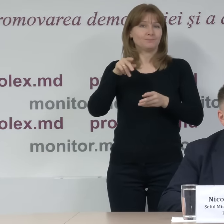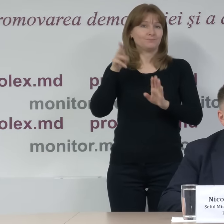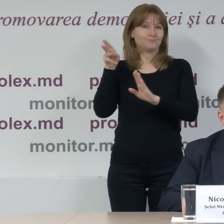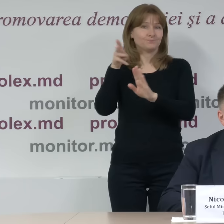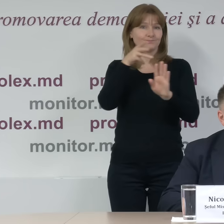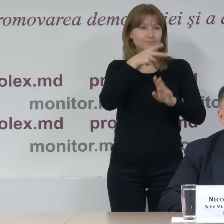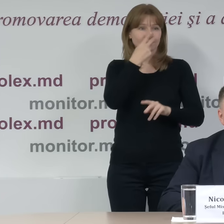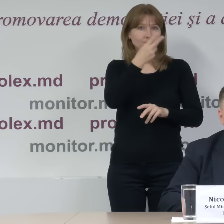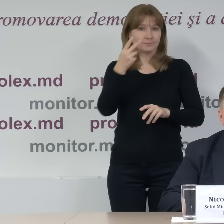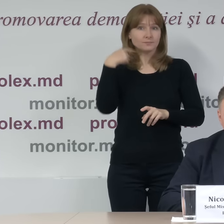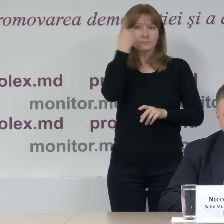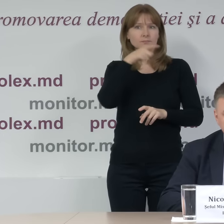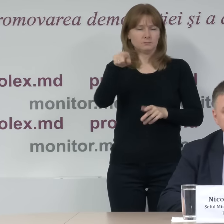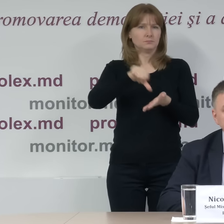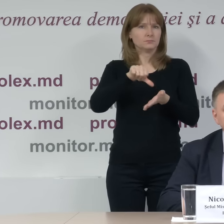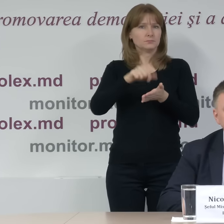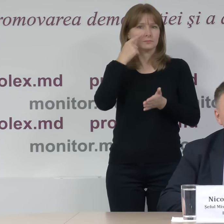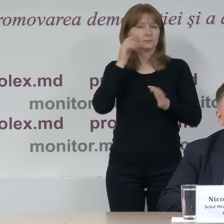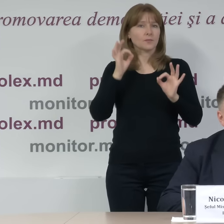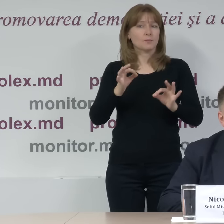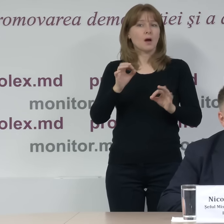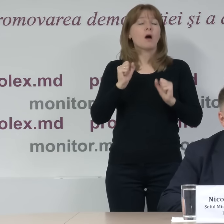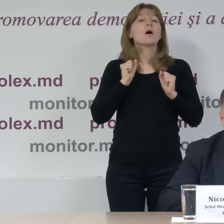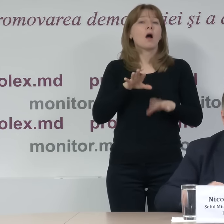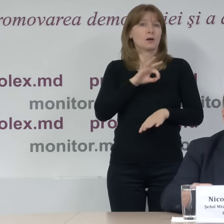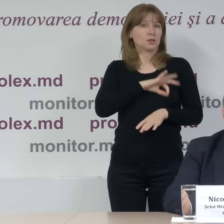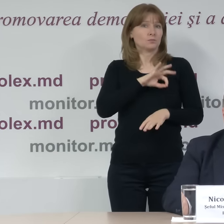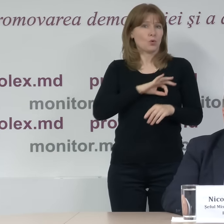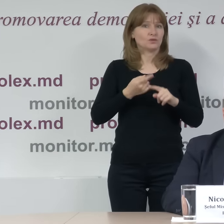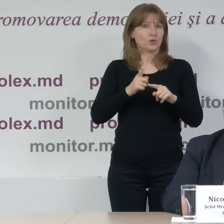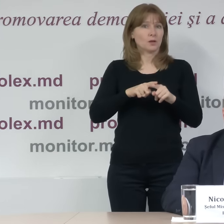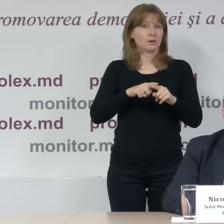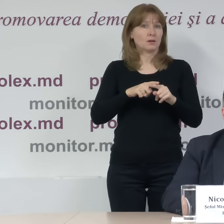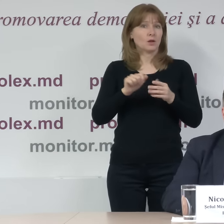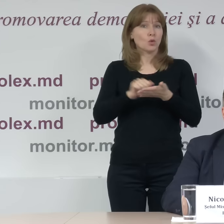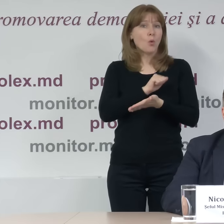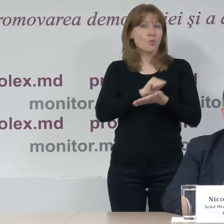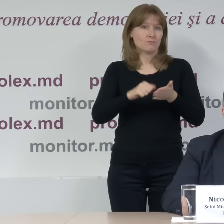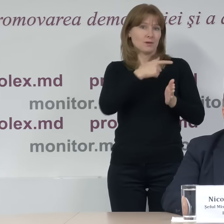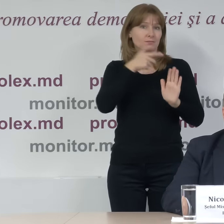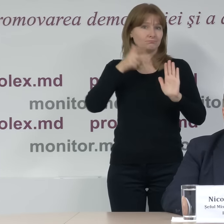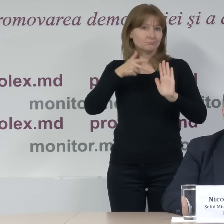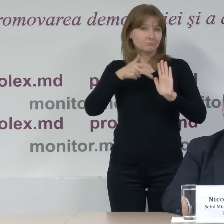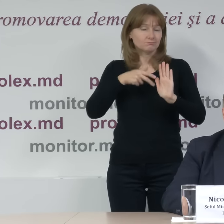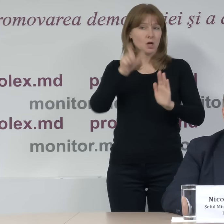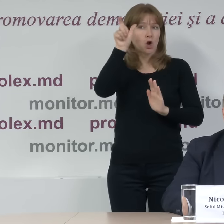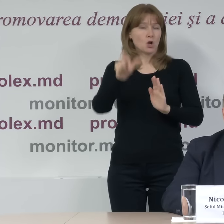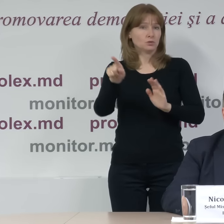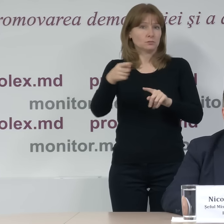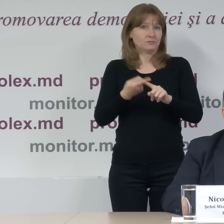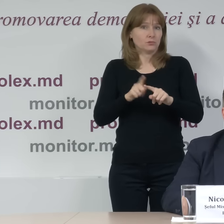votare și cum ar putea să fie utilizate ulterior aceste înregistrări pe care, cum spuneam, le vedem în premieră